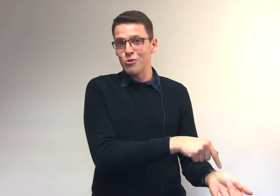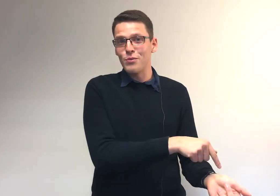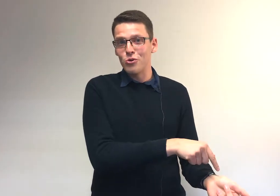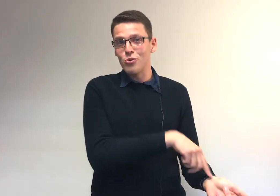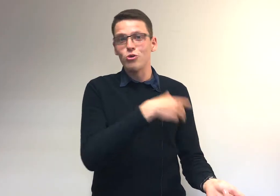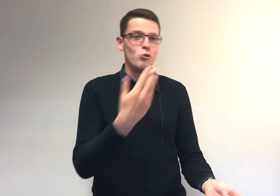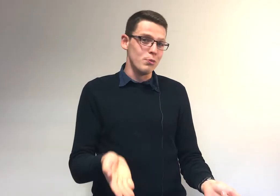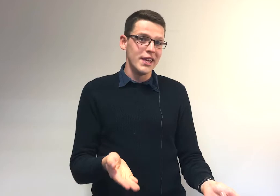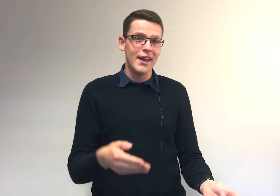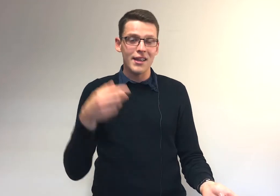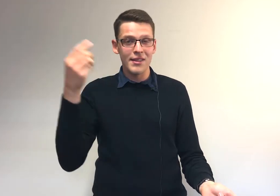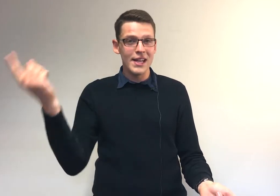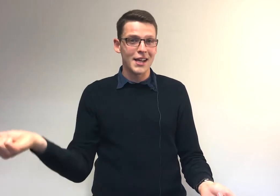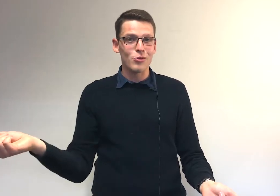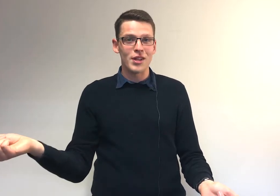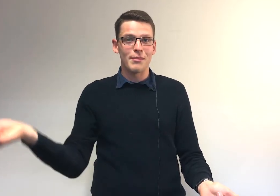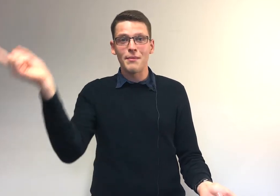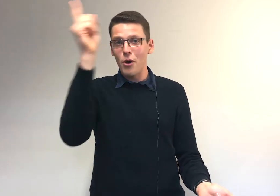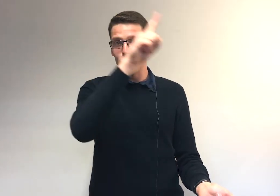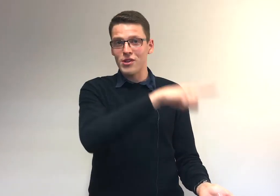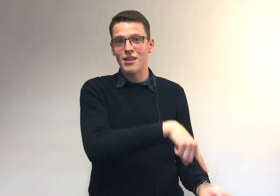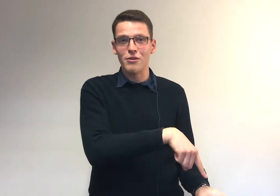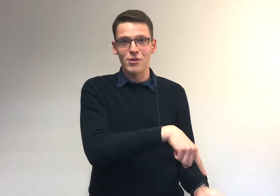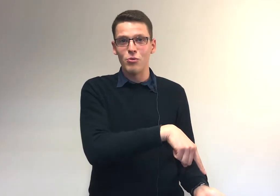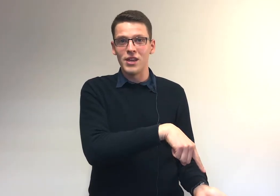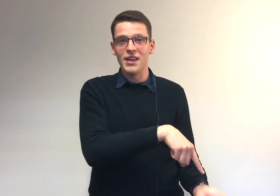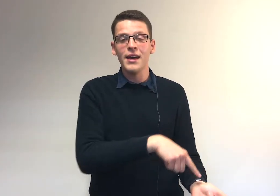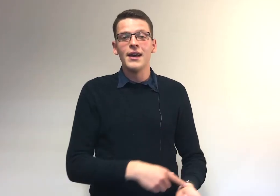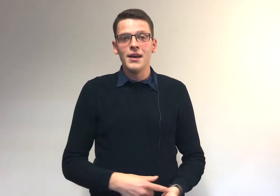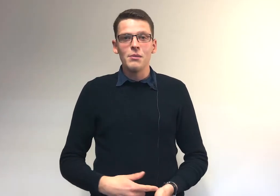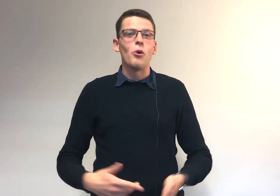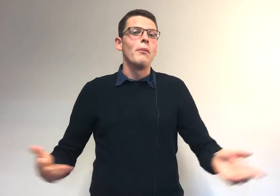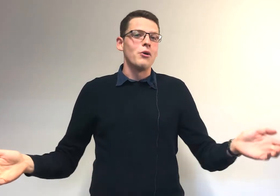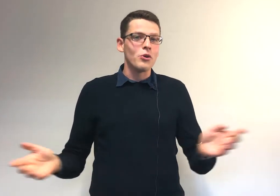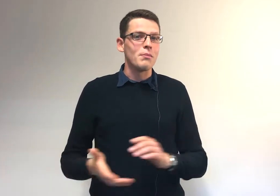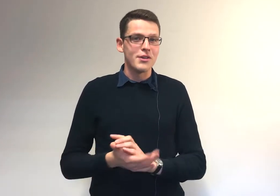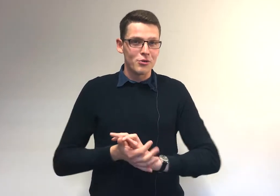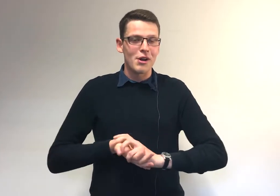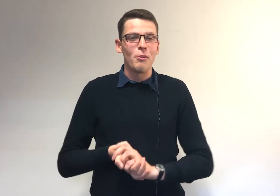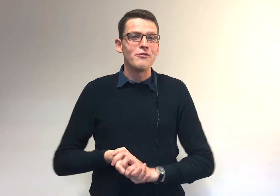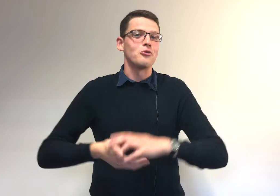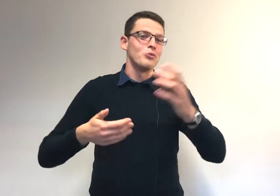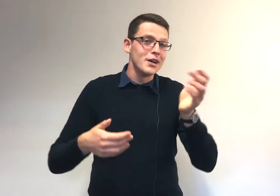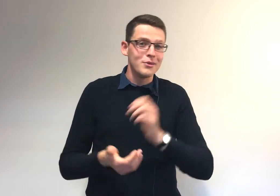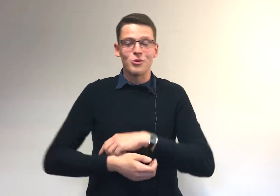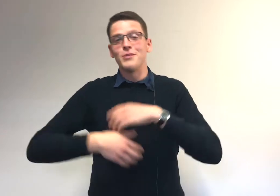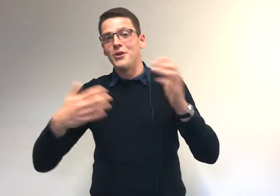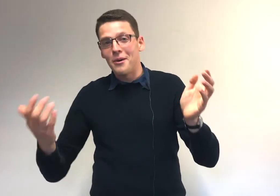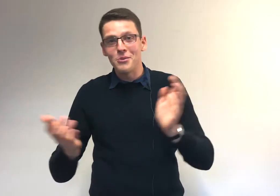support de cours, tu l'oublies. Et si la question d'examen porte sur cette information oubliée, bon, alors tu auras plaisir d'en voir le prof en juin ou en septembre,